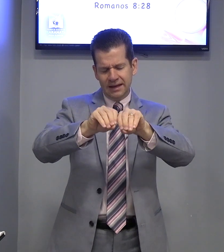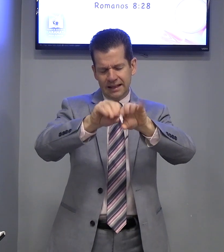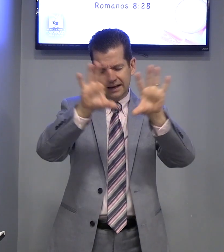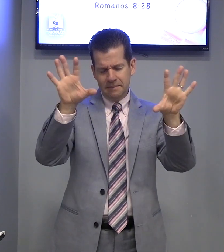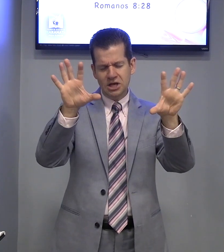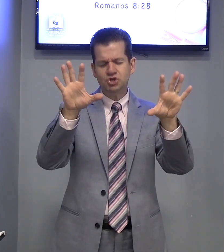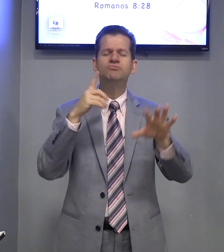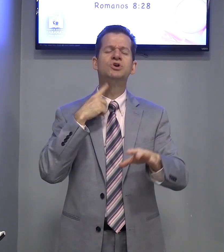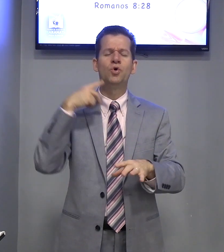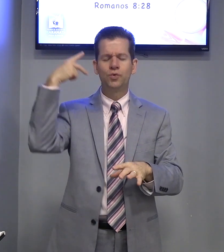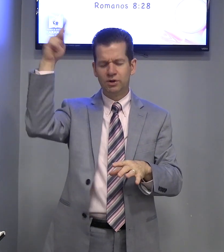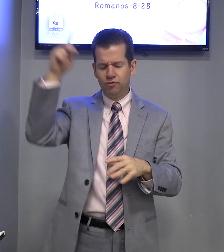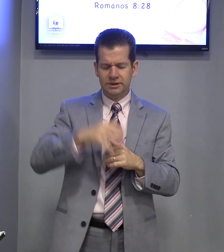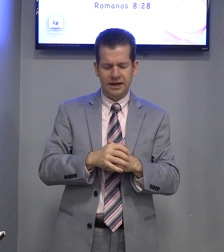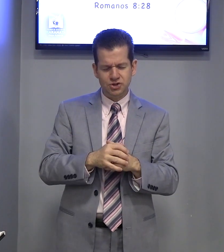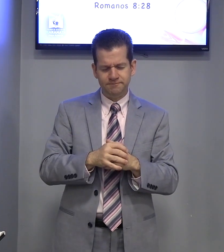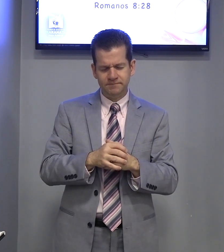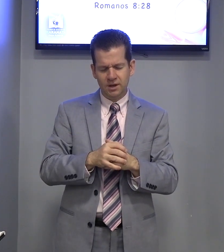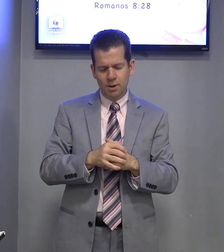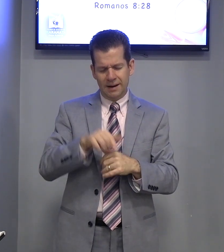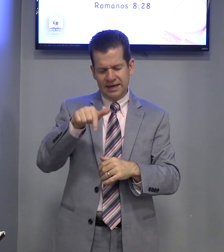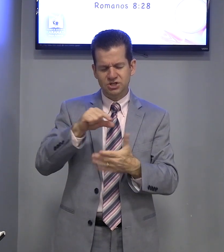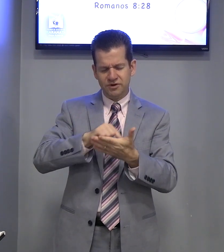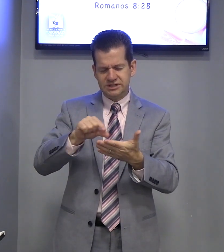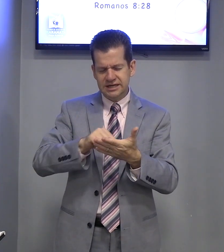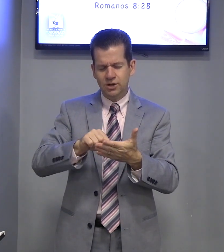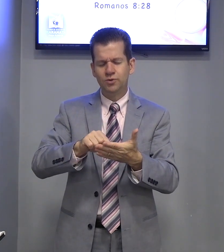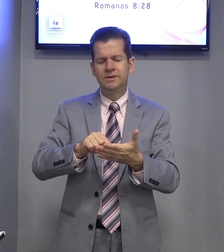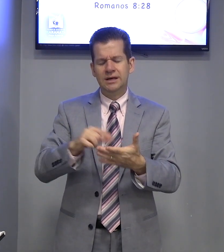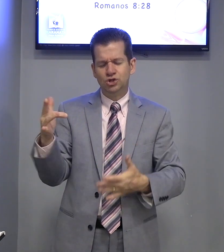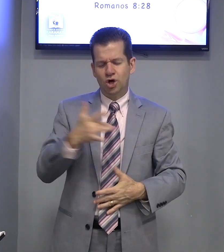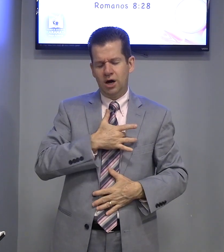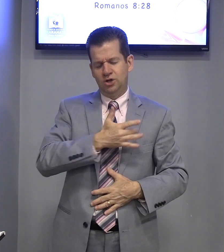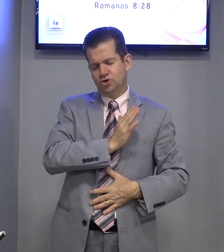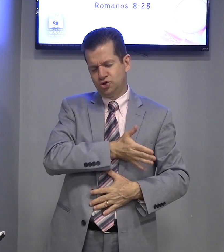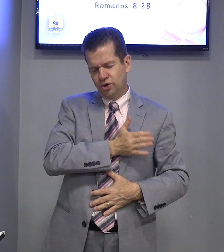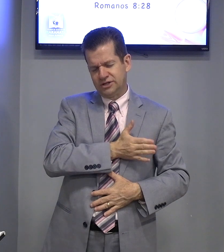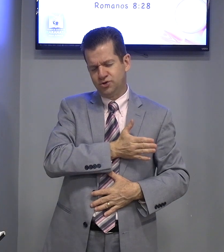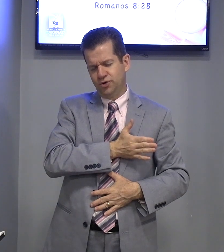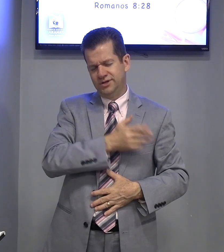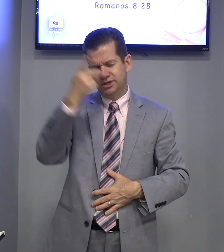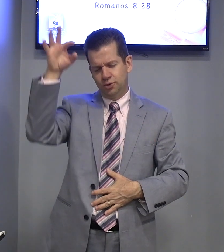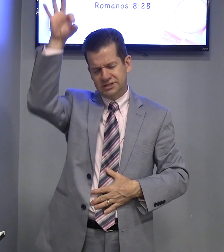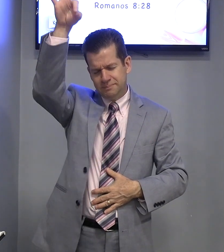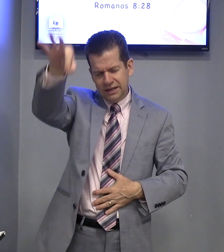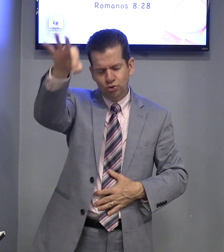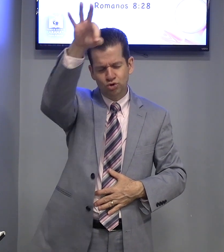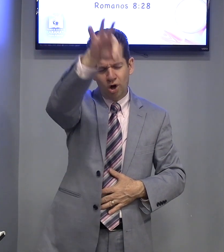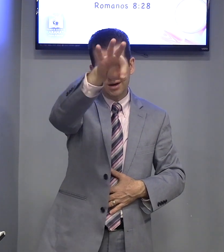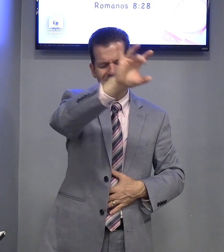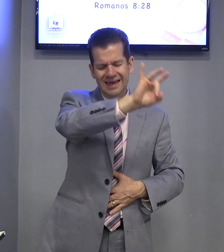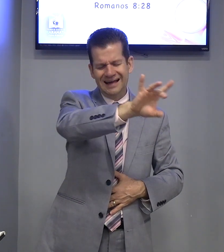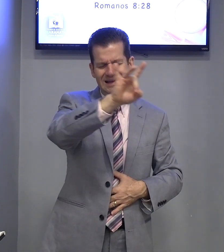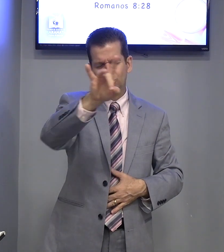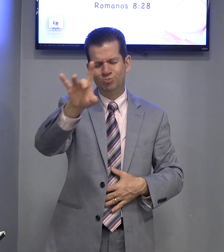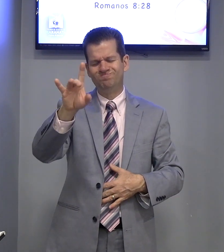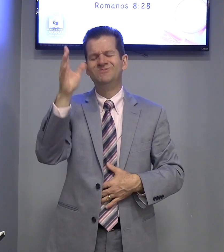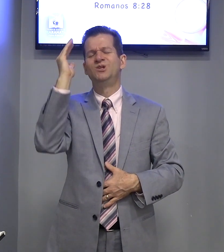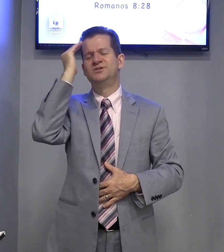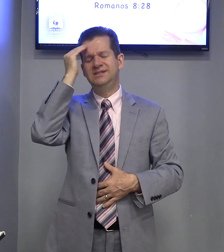claramente, do Corpo da Vontade. Para que este versículo toque nos nossos corações. Que o Teu Espírito toque em cada um. Nós